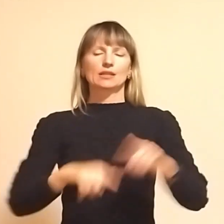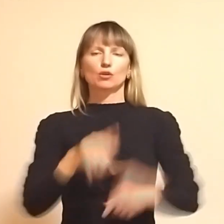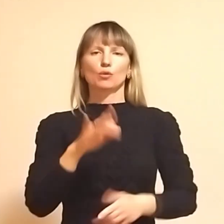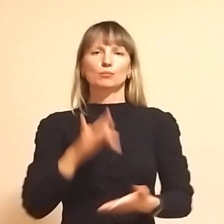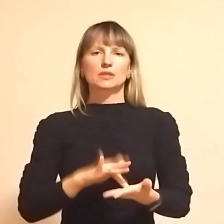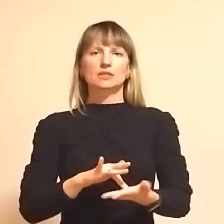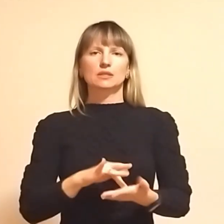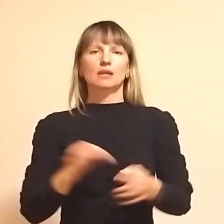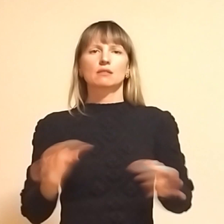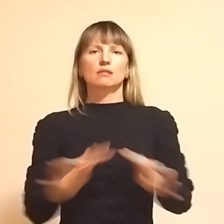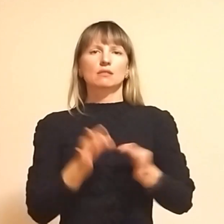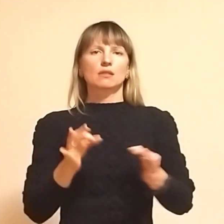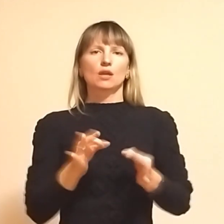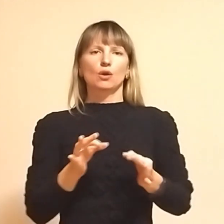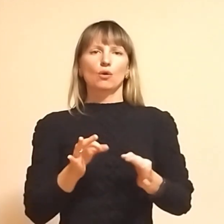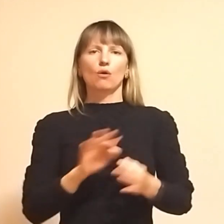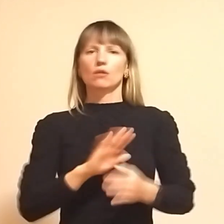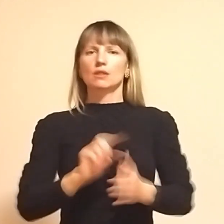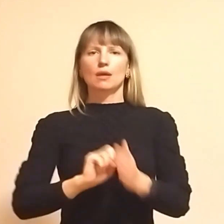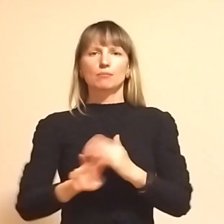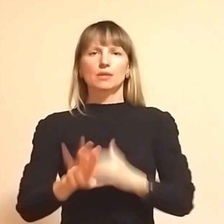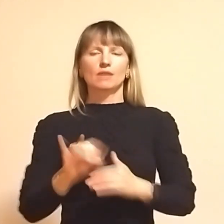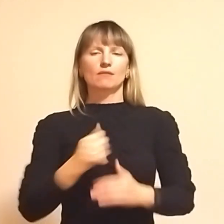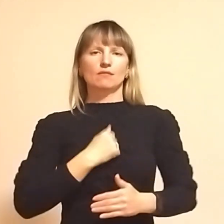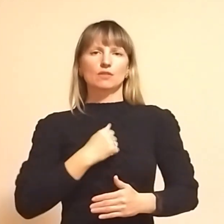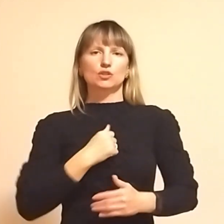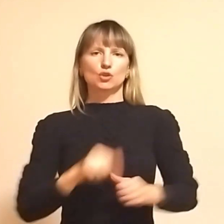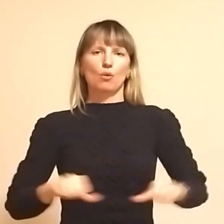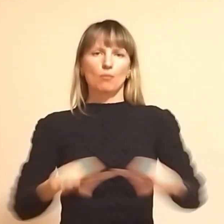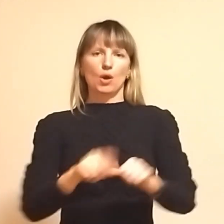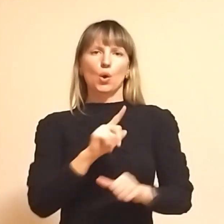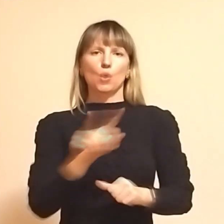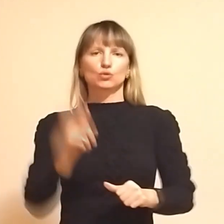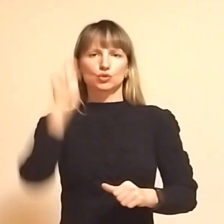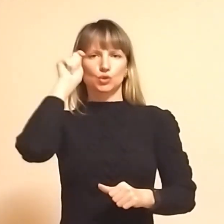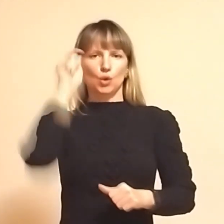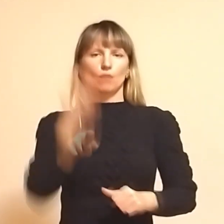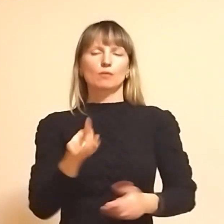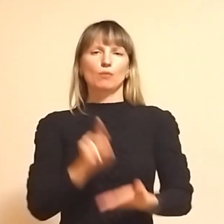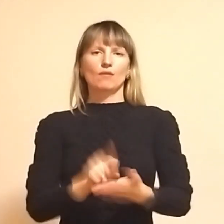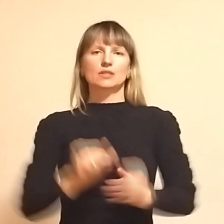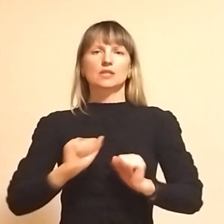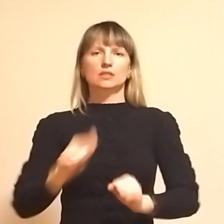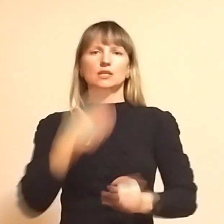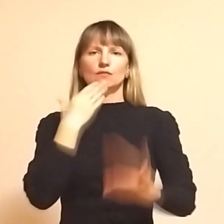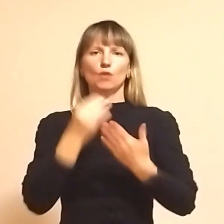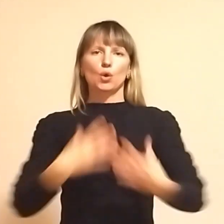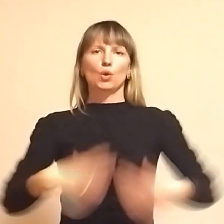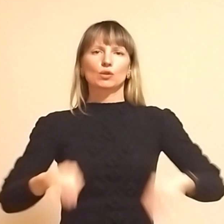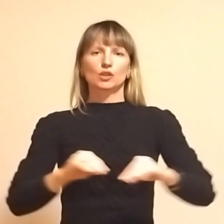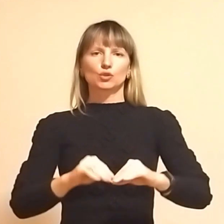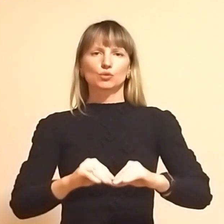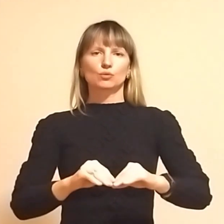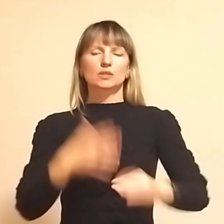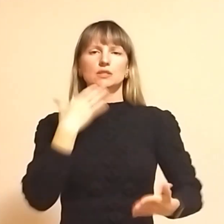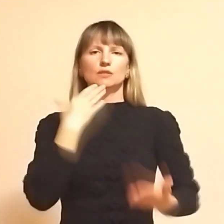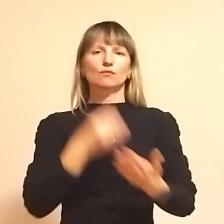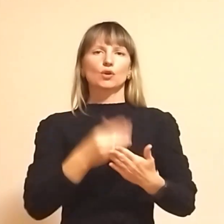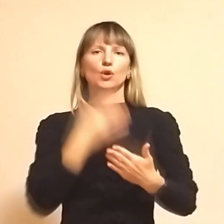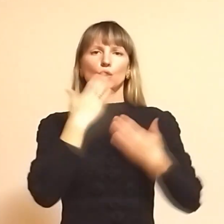міста. Ніколи не бігав від військоматів. Я думаю, що кожен чоловік повинен захищати свою родину, своїх любих,